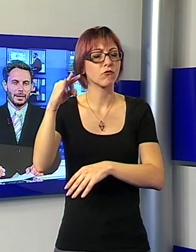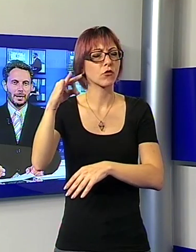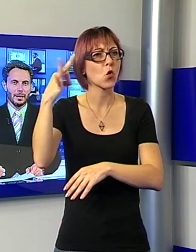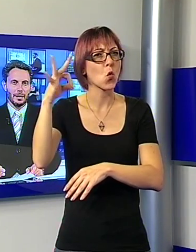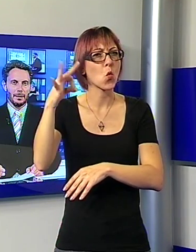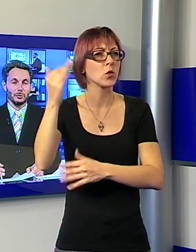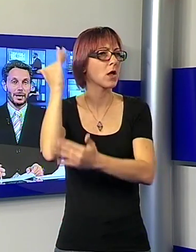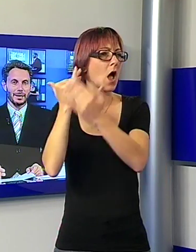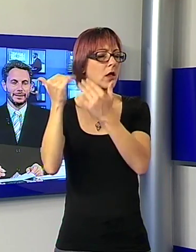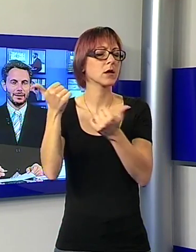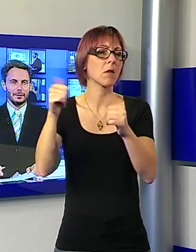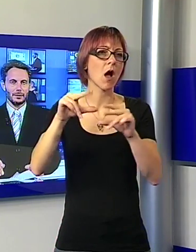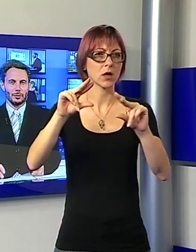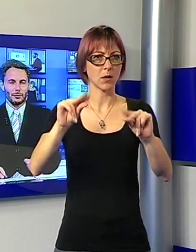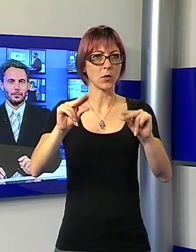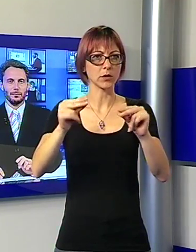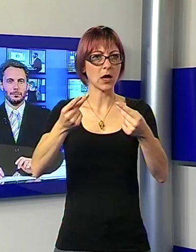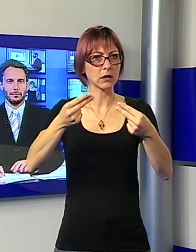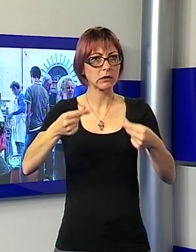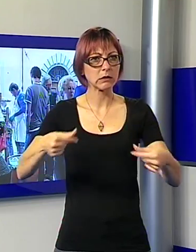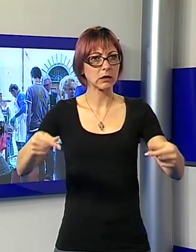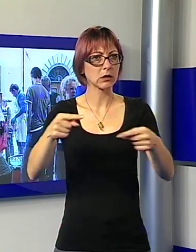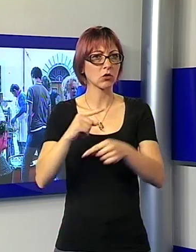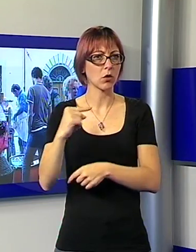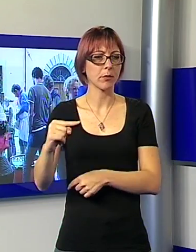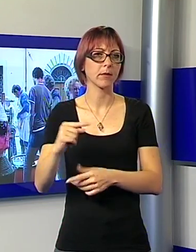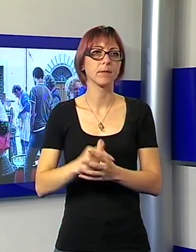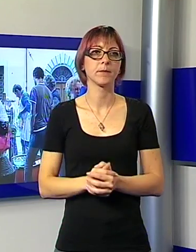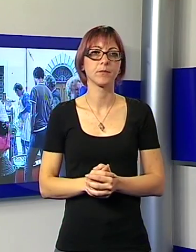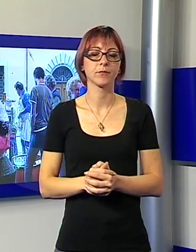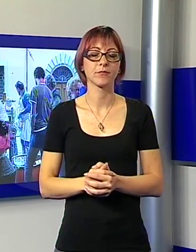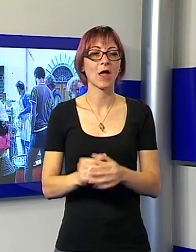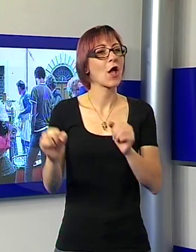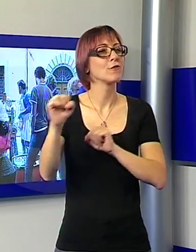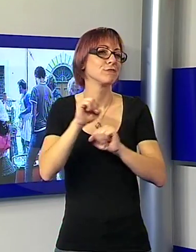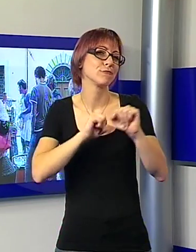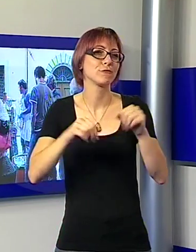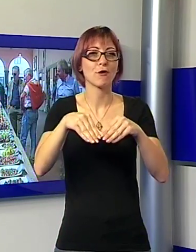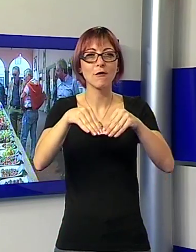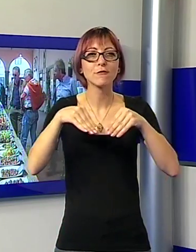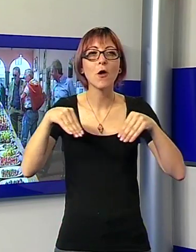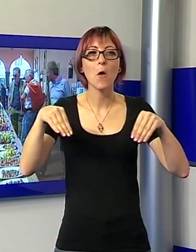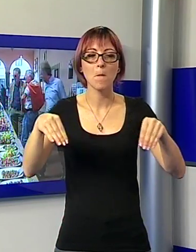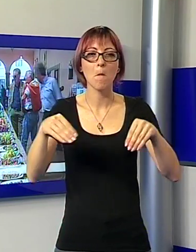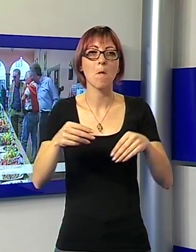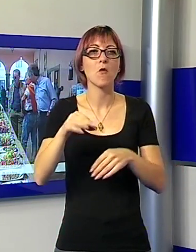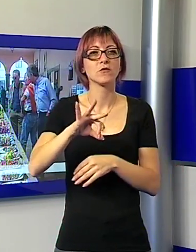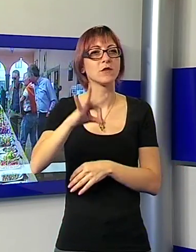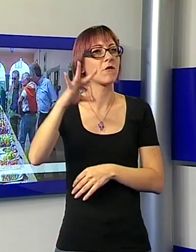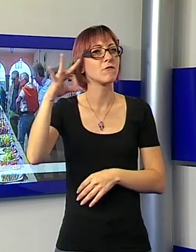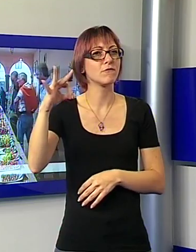moderni del territorio. Grande successo per la mostra dei frutti antichi della Garfagnana che si è tenuta a